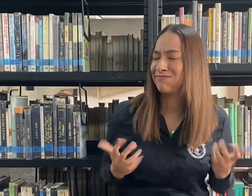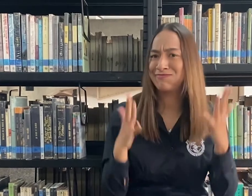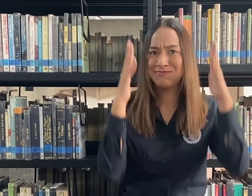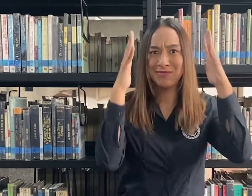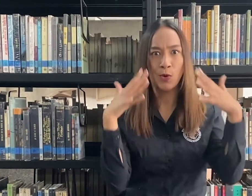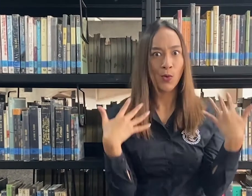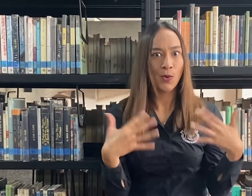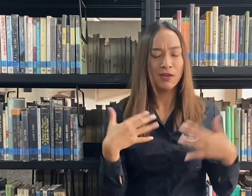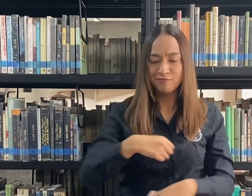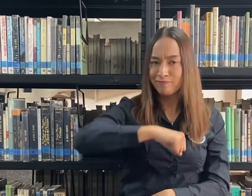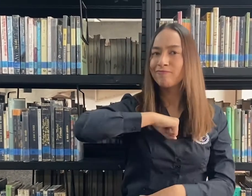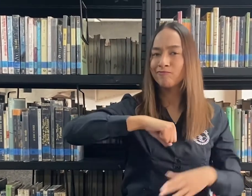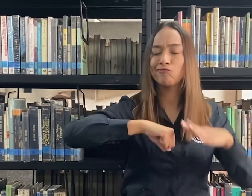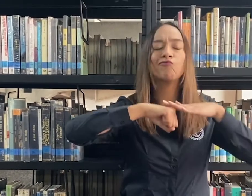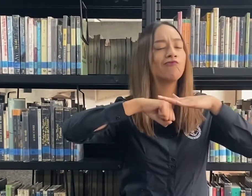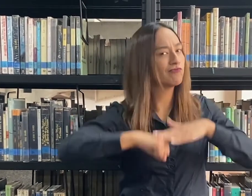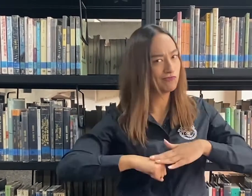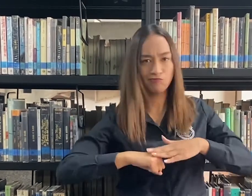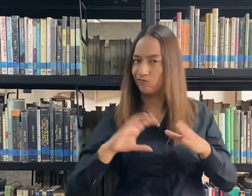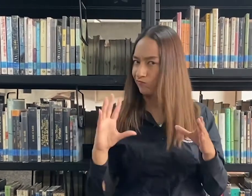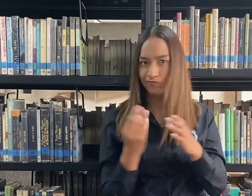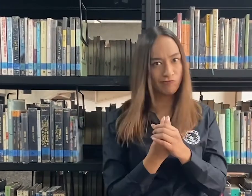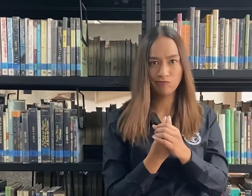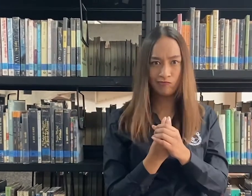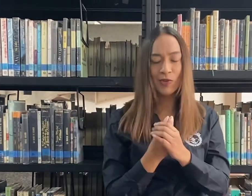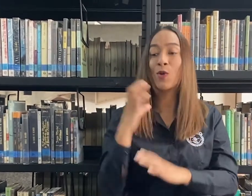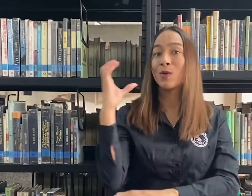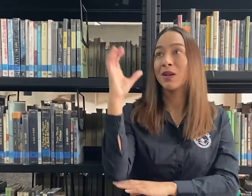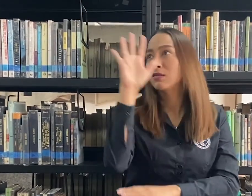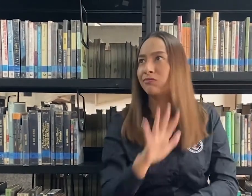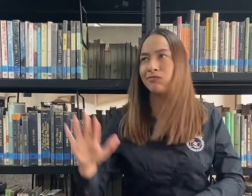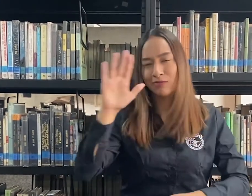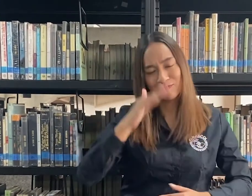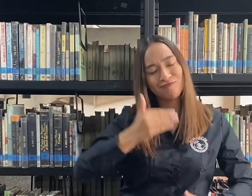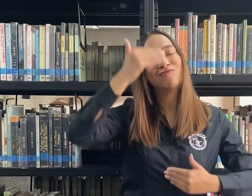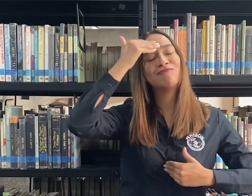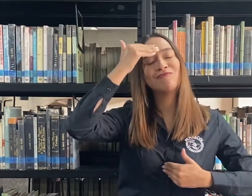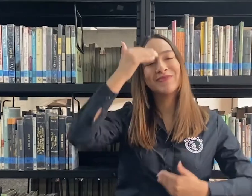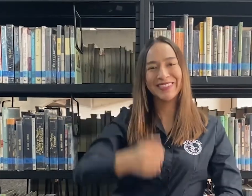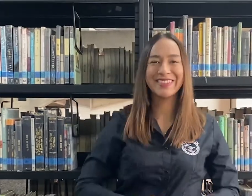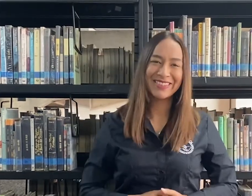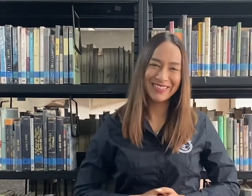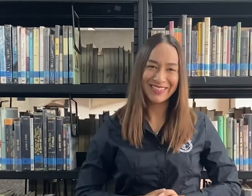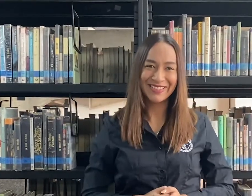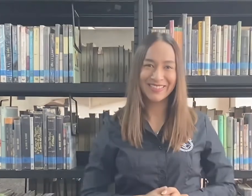sorda Colombia por una toma de conciencia Sin derechos, no hay inclusión ¡Gracias!